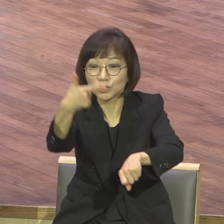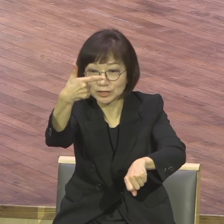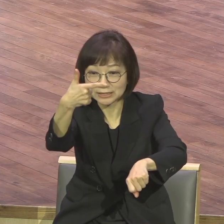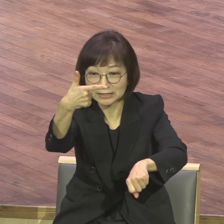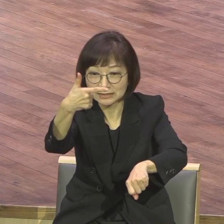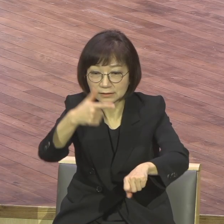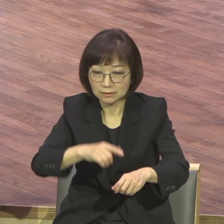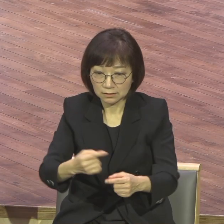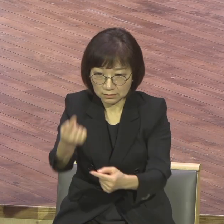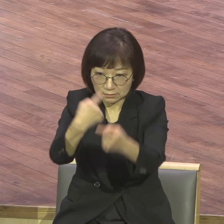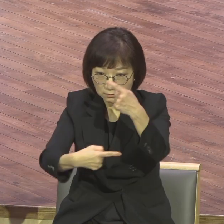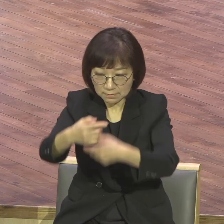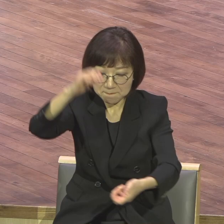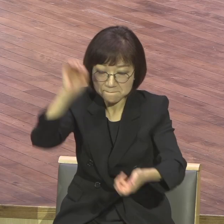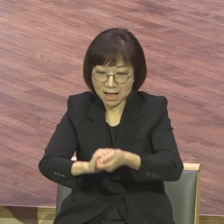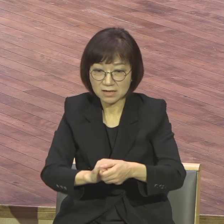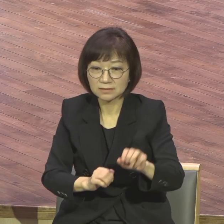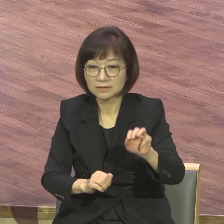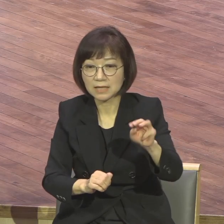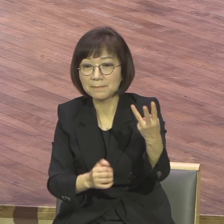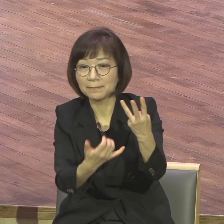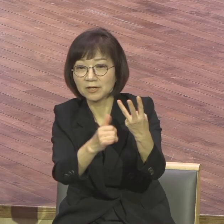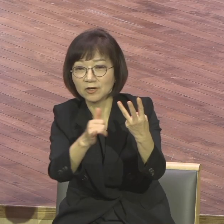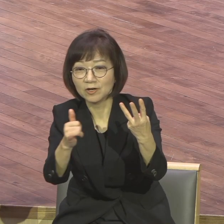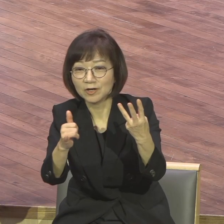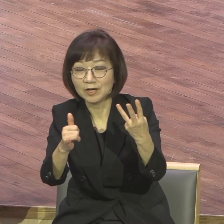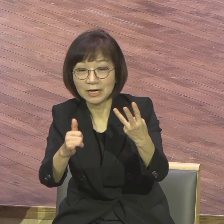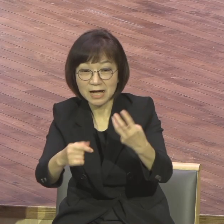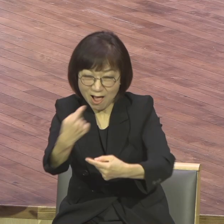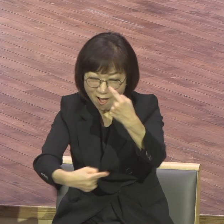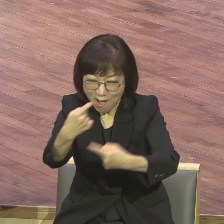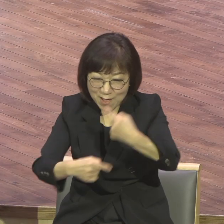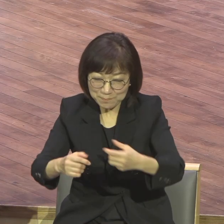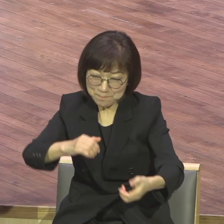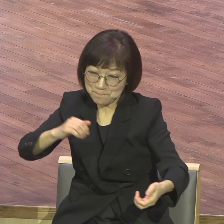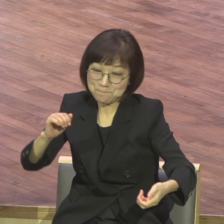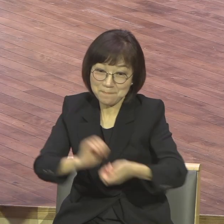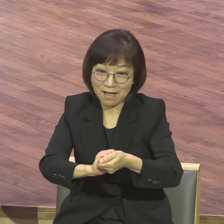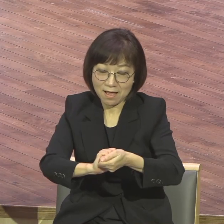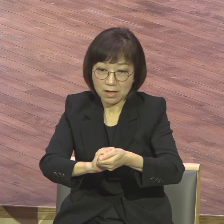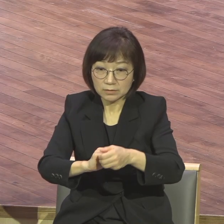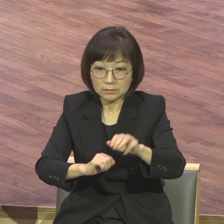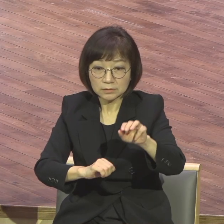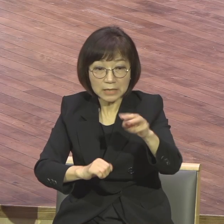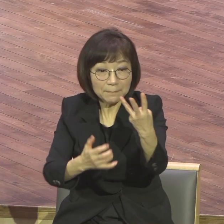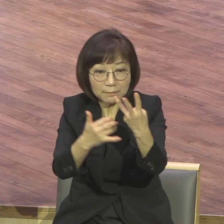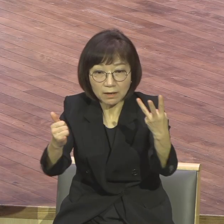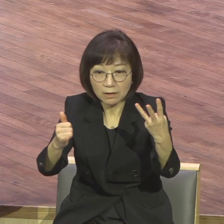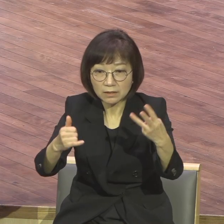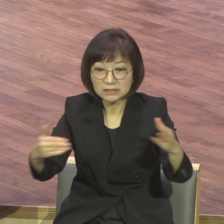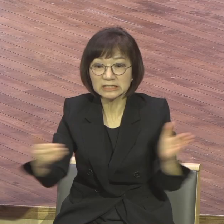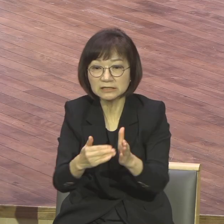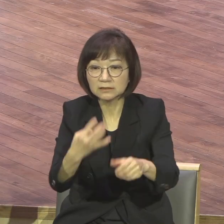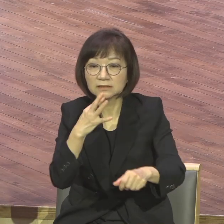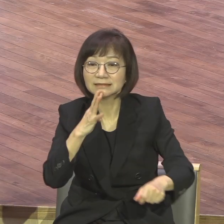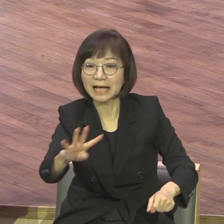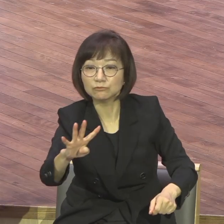모집하는데 4분 만에 300명 잡뻔했어 4분 만에 그것도 새벽부터 밤까지 훈련 받는데